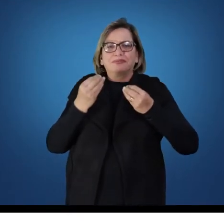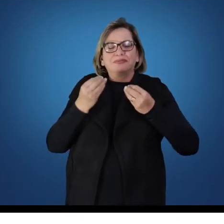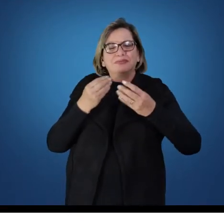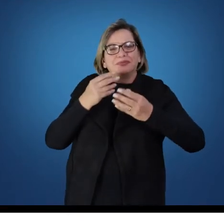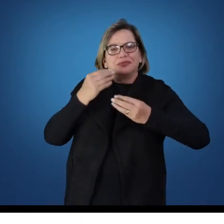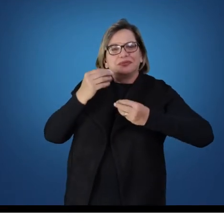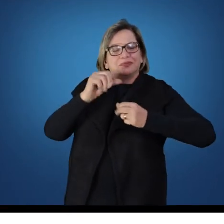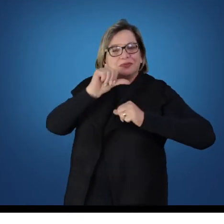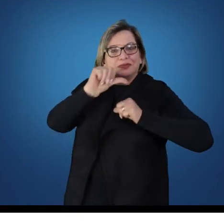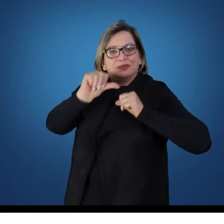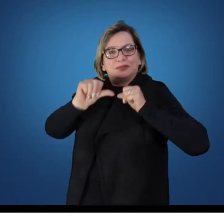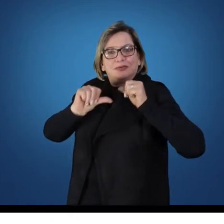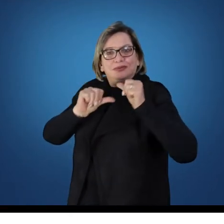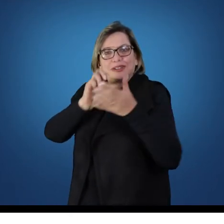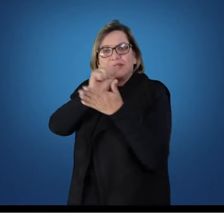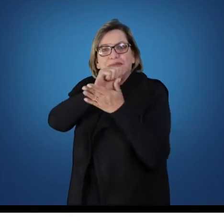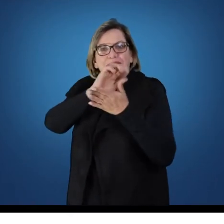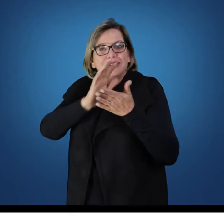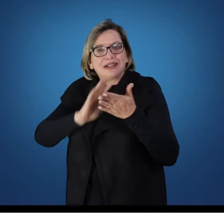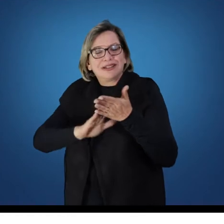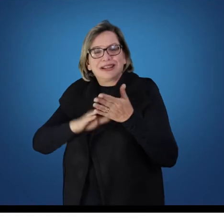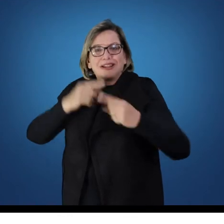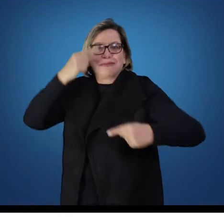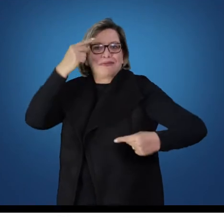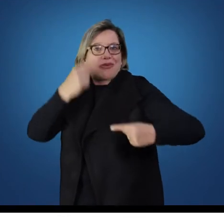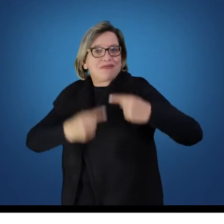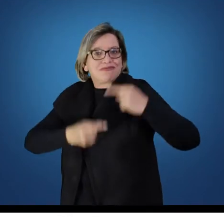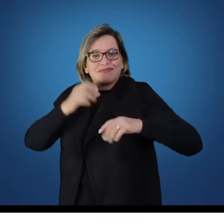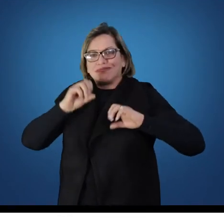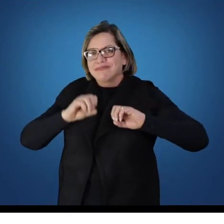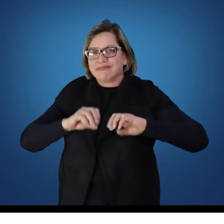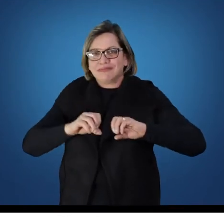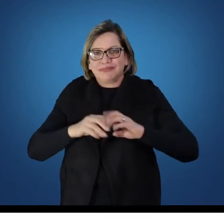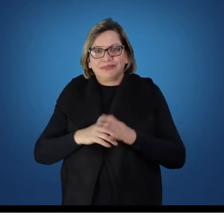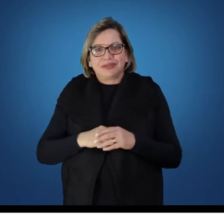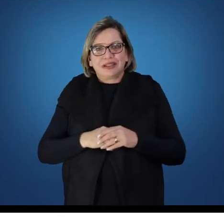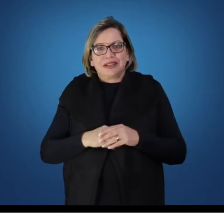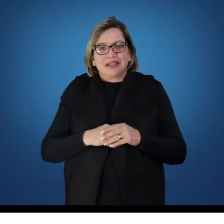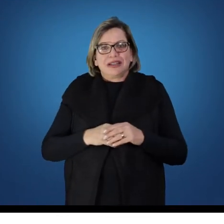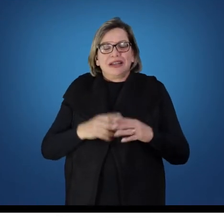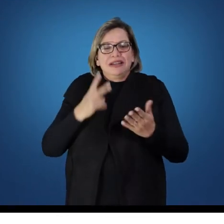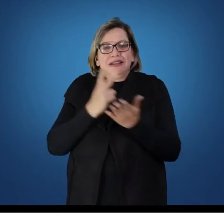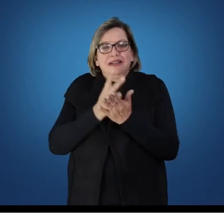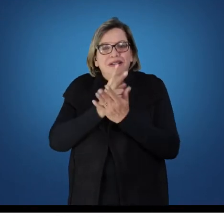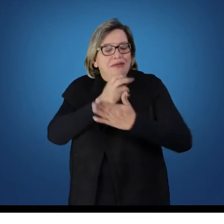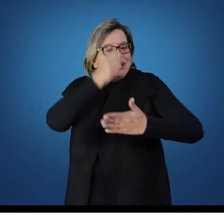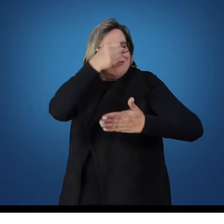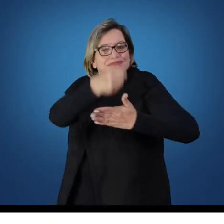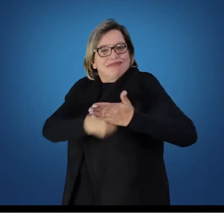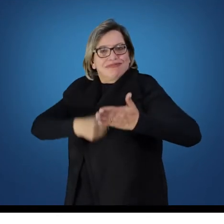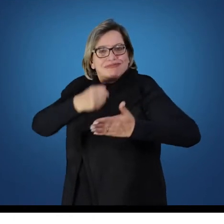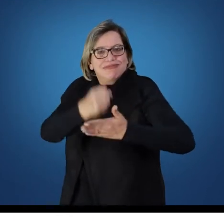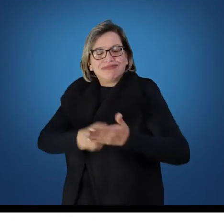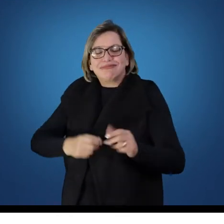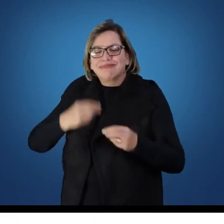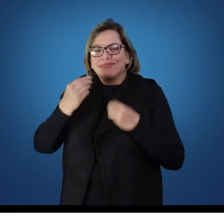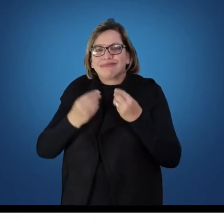uma atividade de cunho político-educacional. As reivindicações são muito grandes nesse sentido.